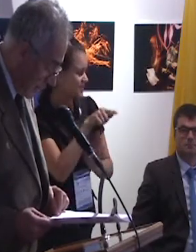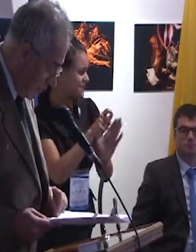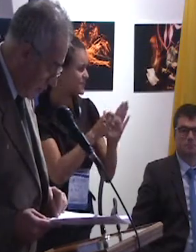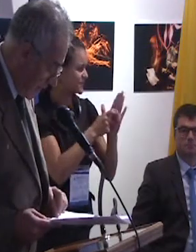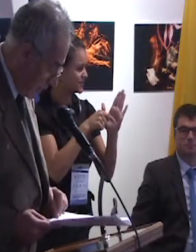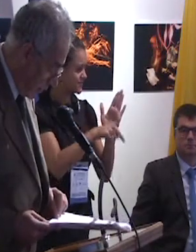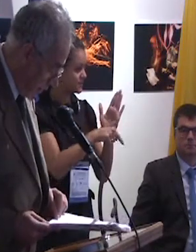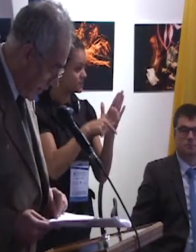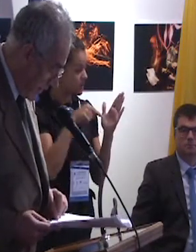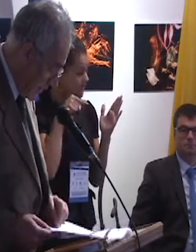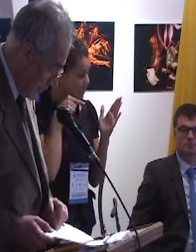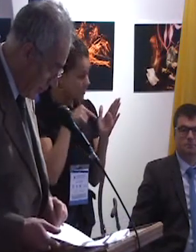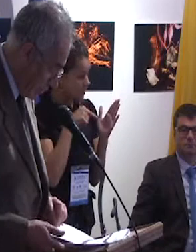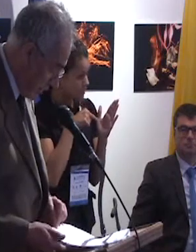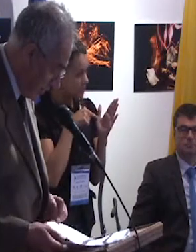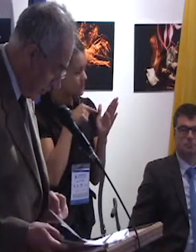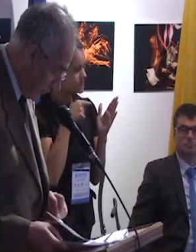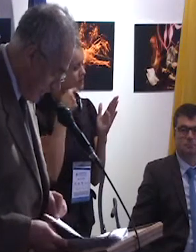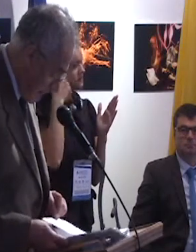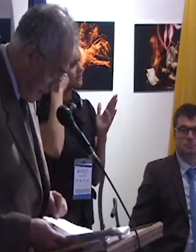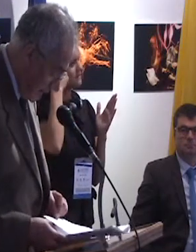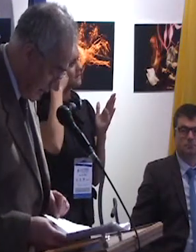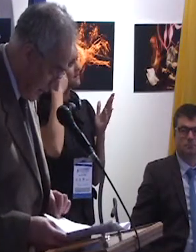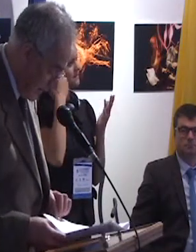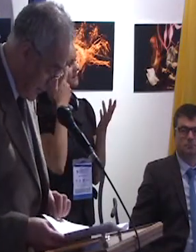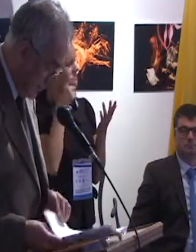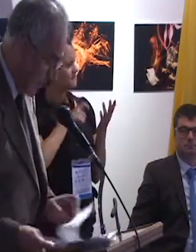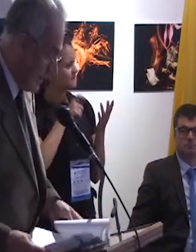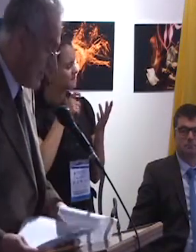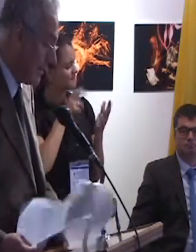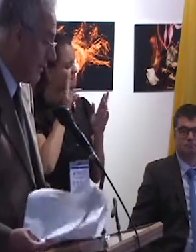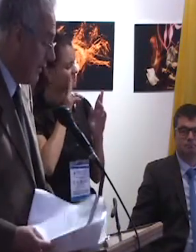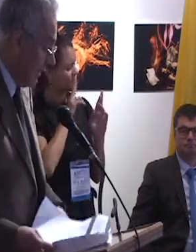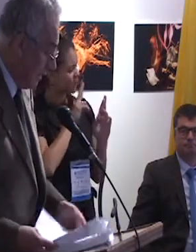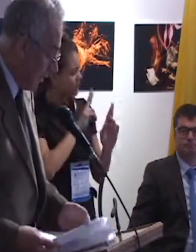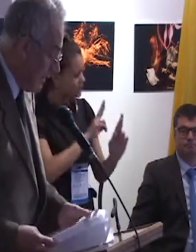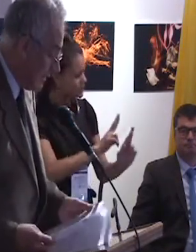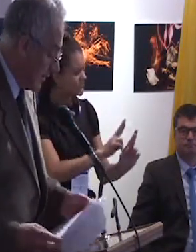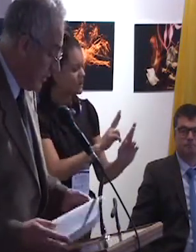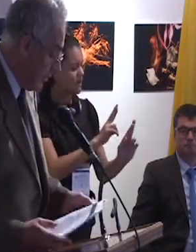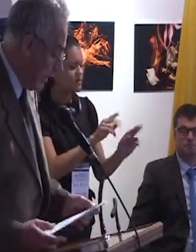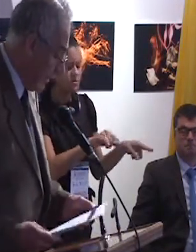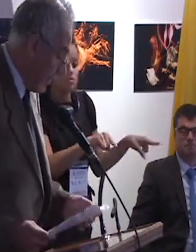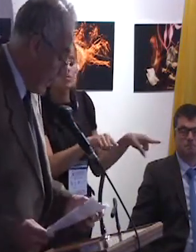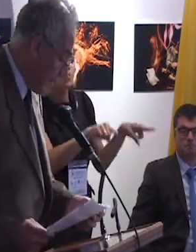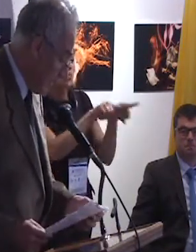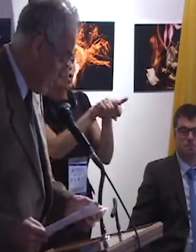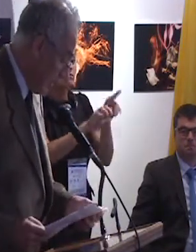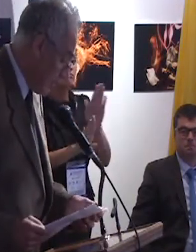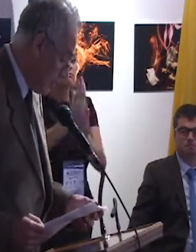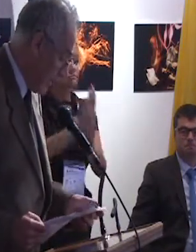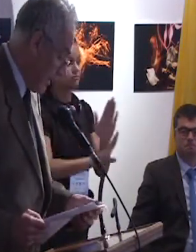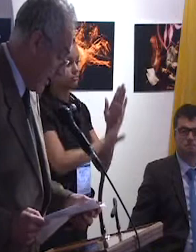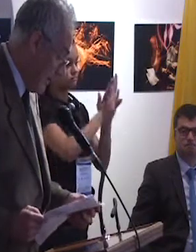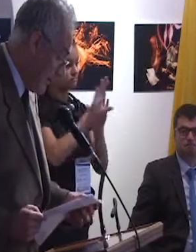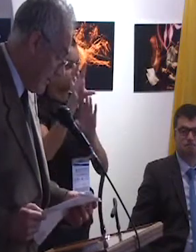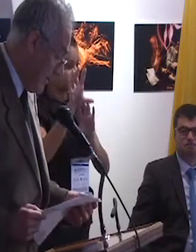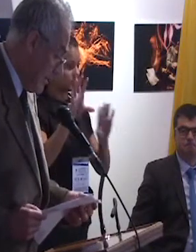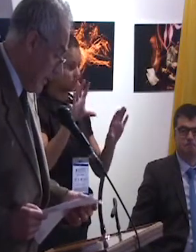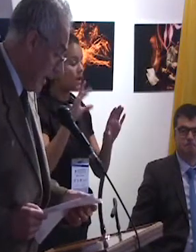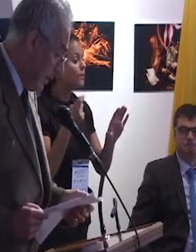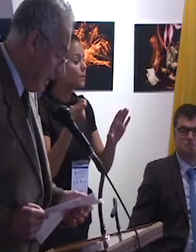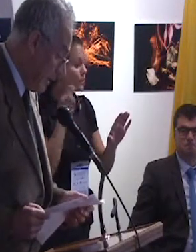el que, debiéndose reconocer avances simultáneos en diferentes países, registrados desde hace apenas unas